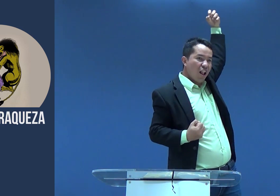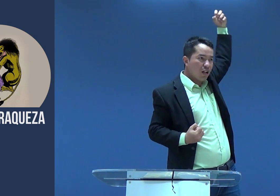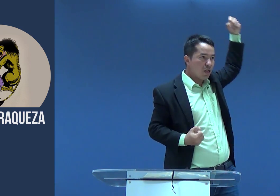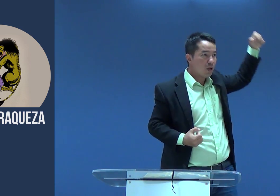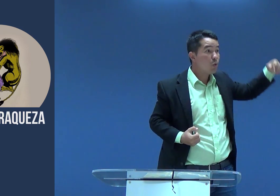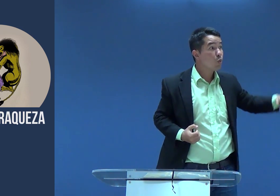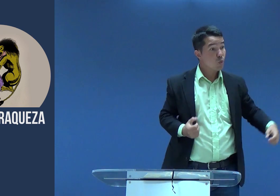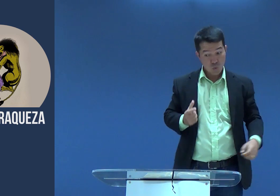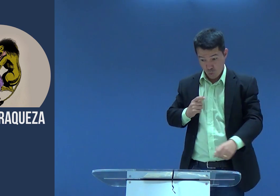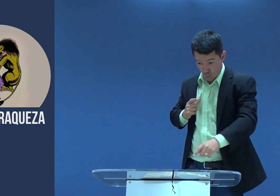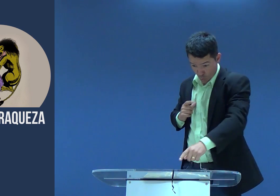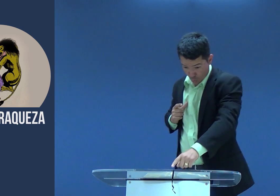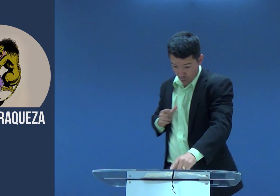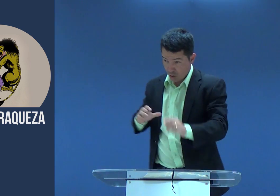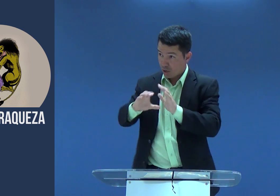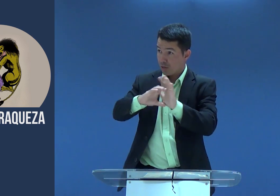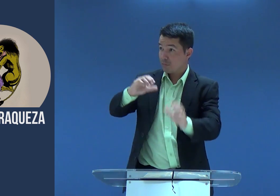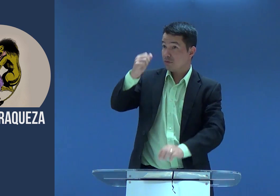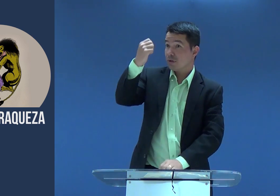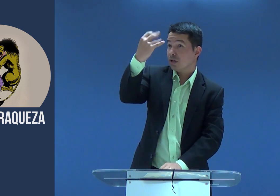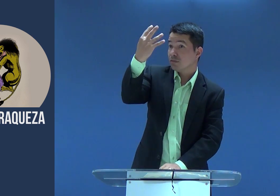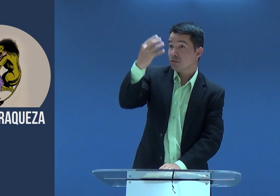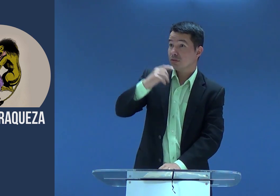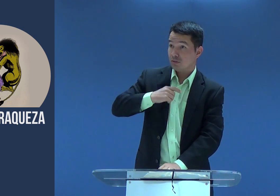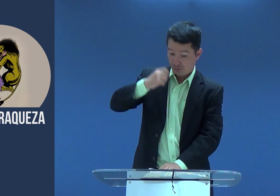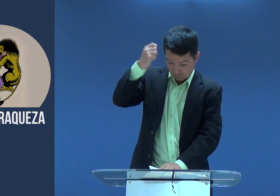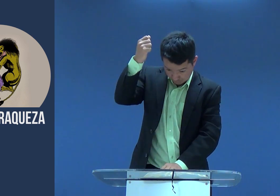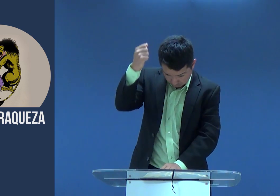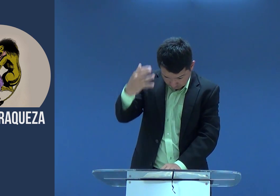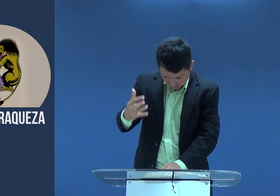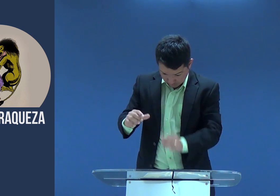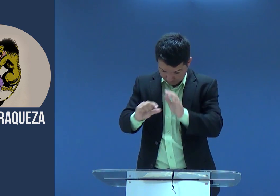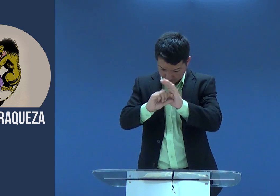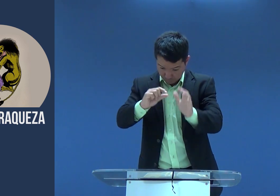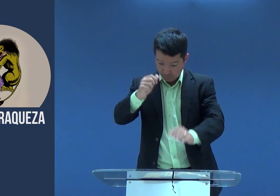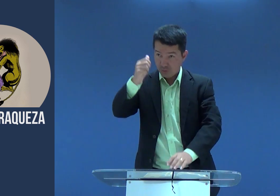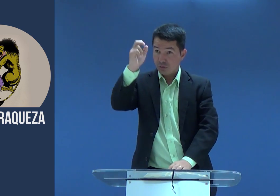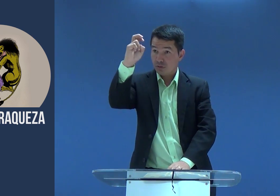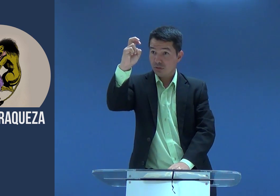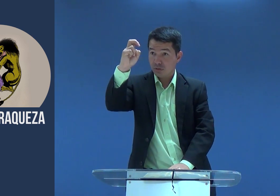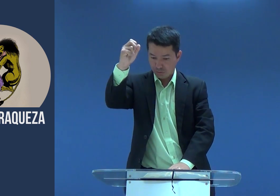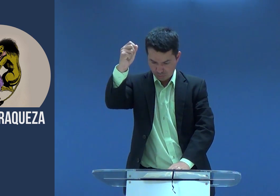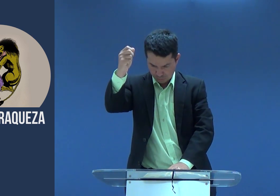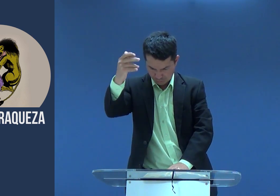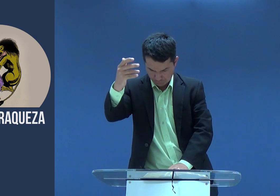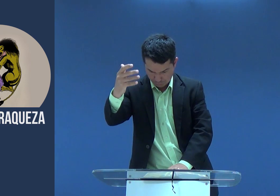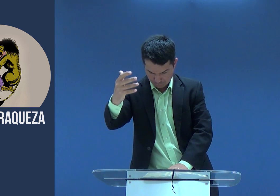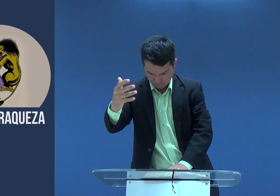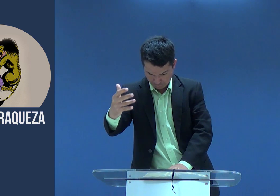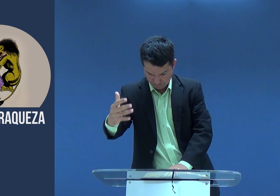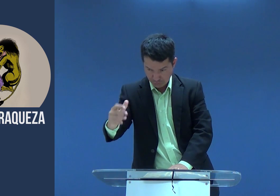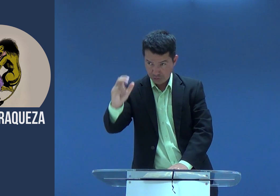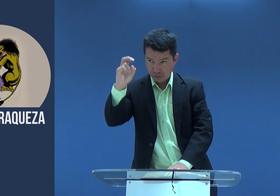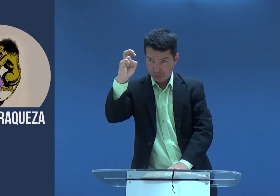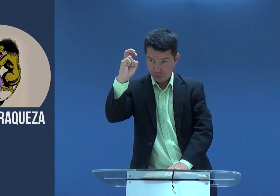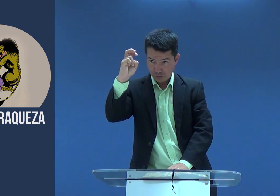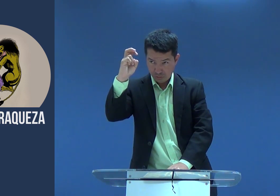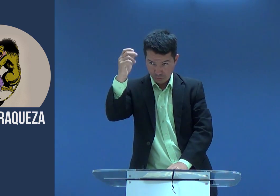Parte o no meio. A Bíblia diz ali, no capítulo 14, no capítulo 8 ao 15. Perdão,